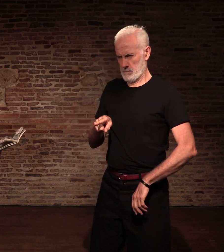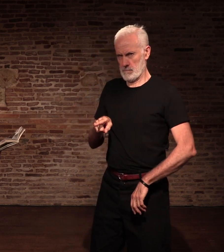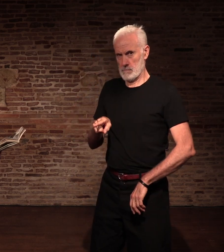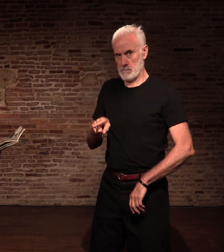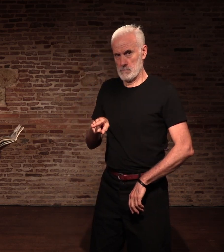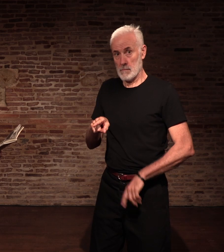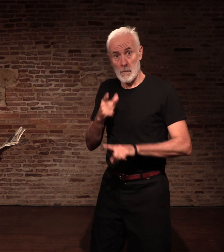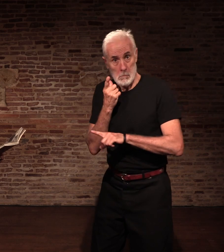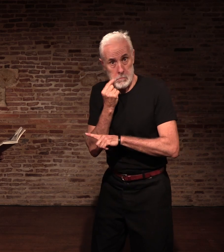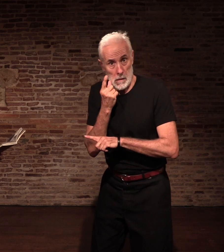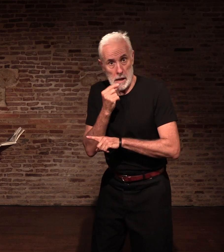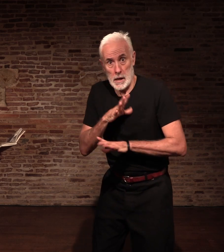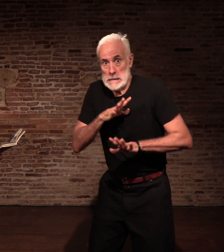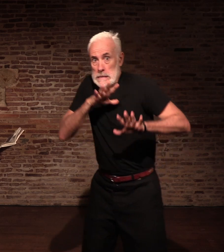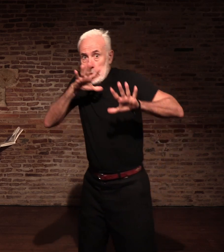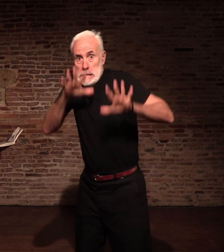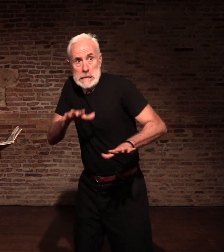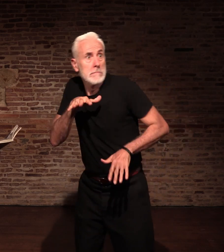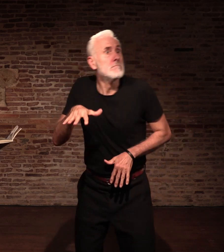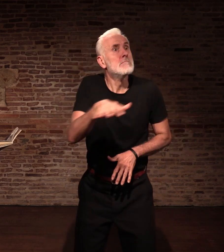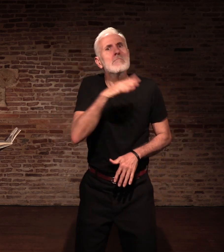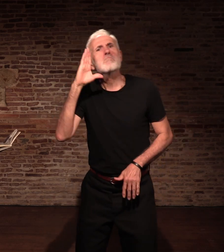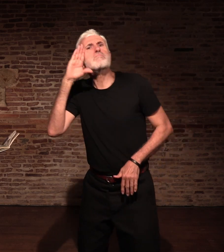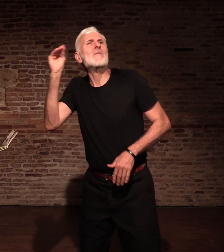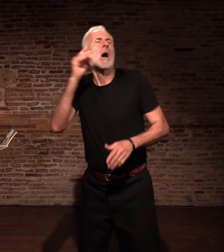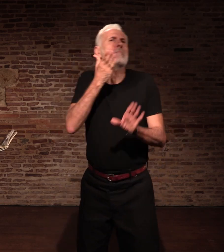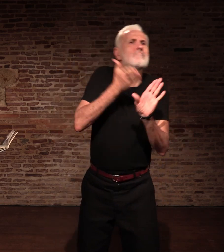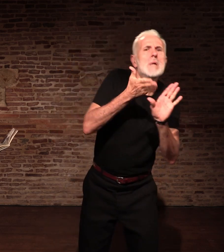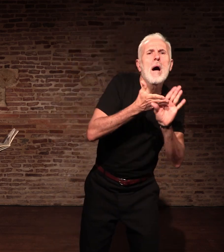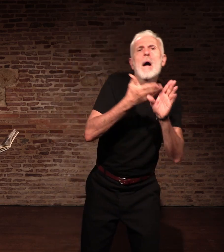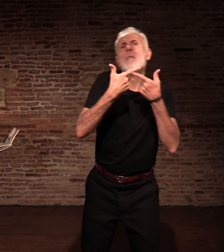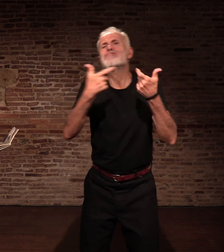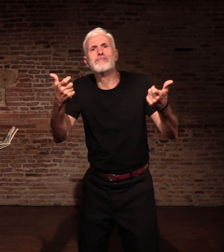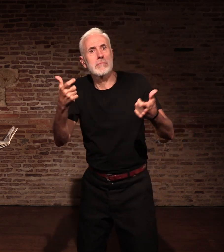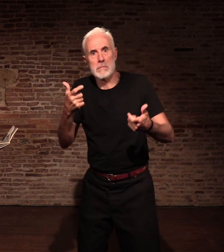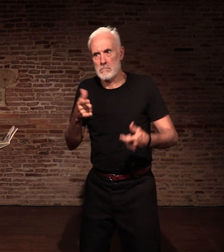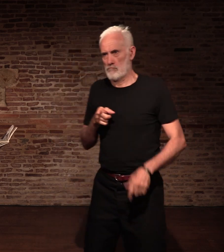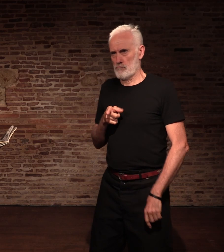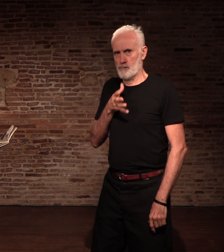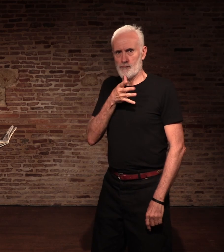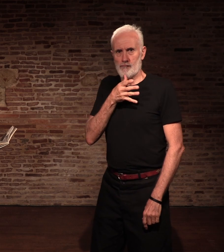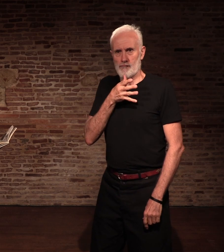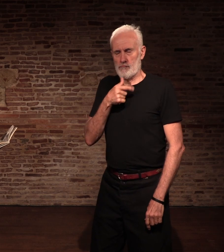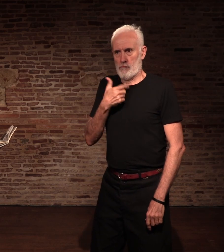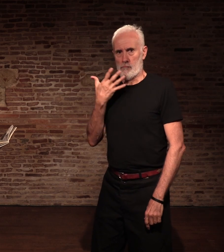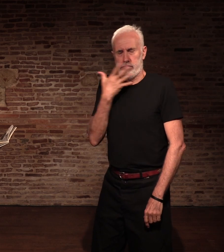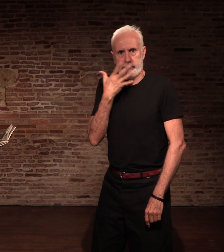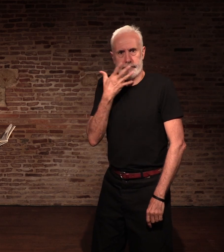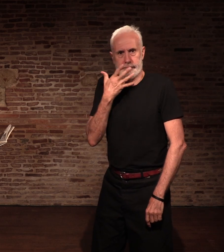Connaissant l'hostilité qu'a toujours manifestée mon père vis-à-vis de cette profession, je lui dis mon embarras. Il y a